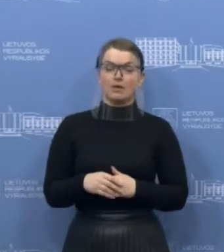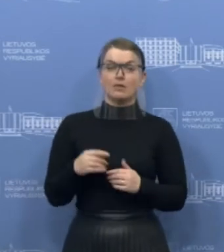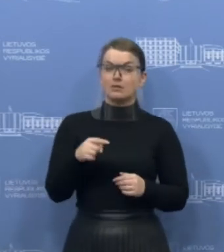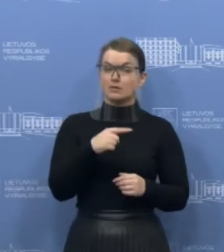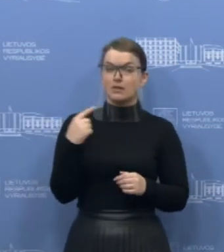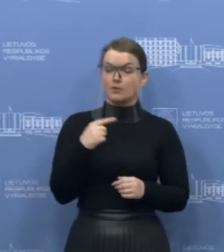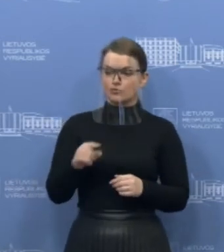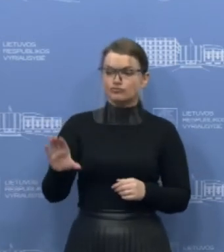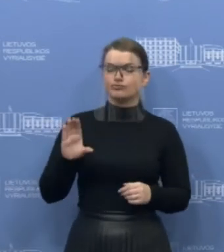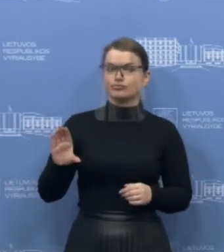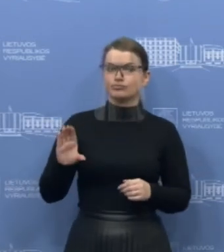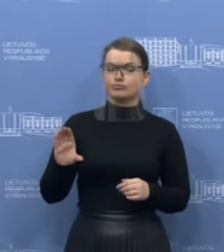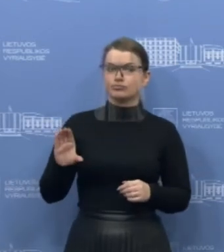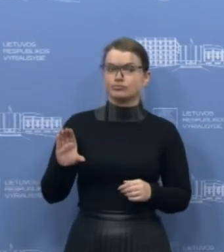sumą,